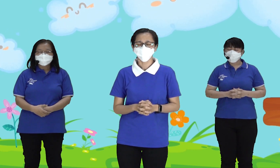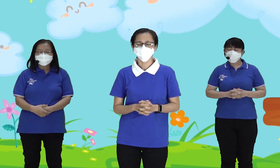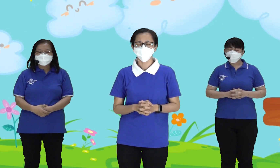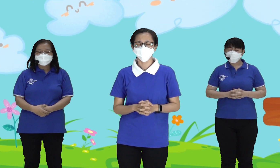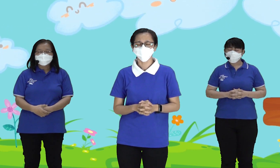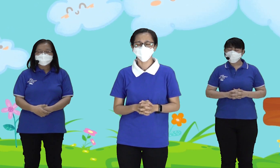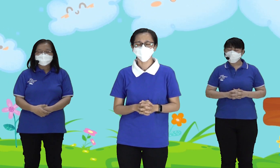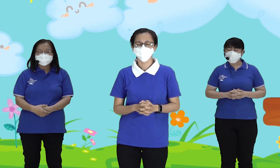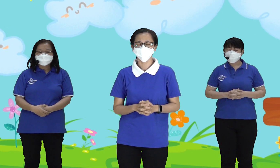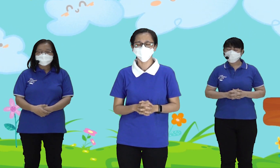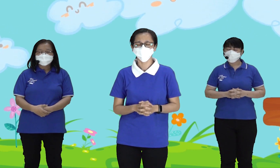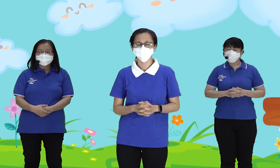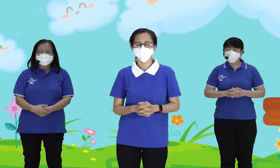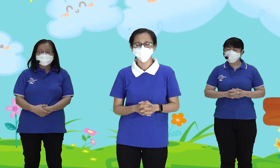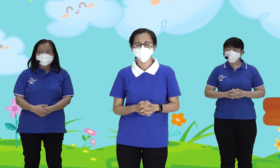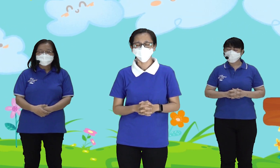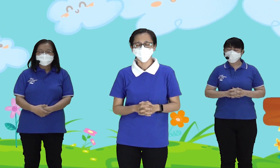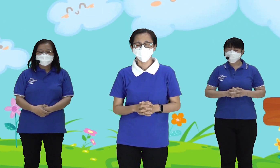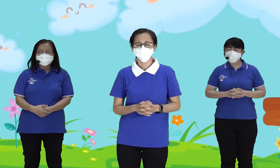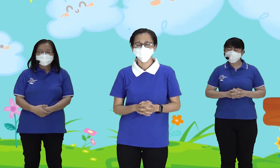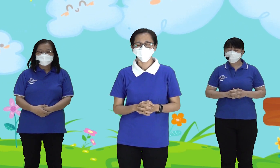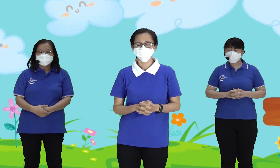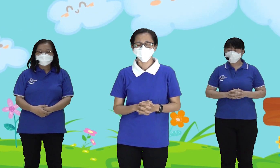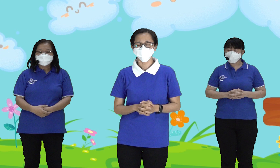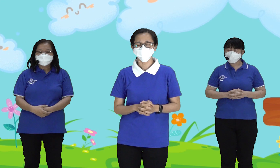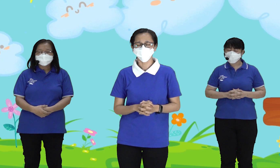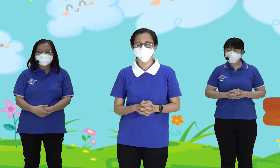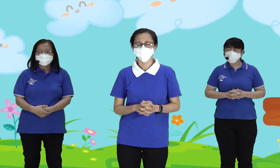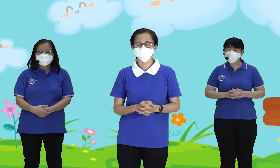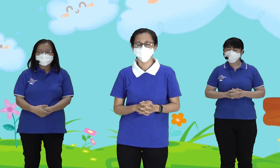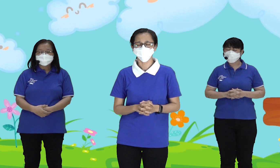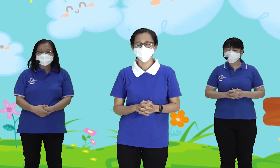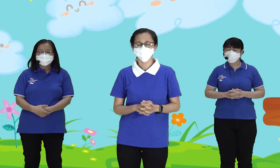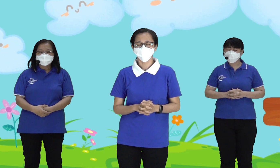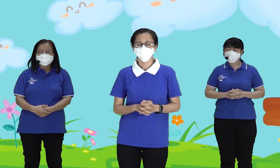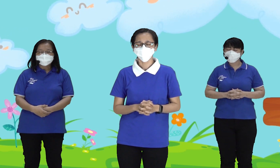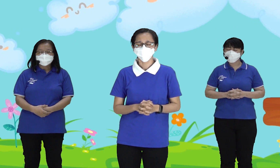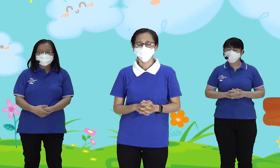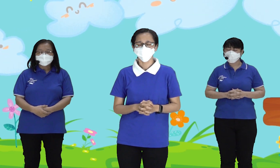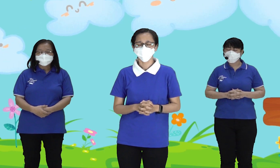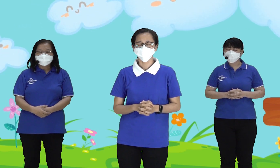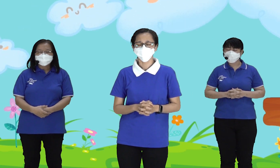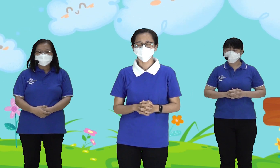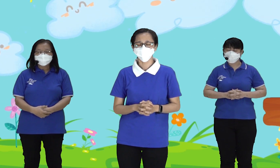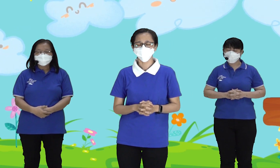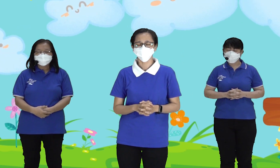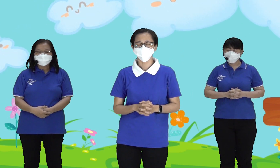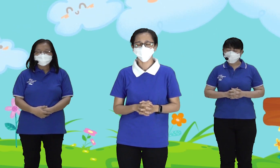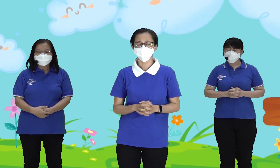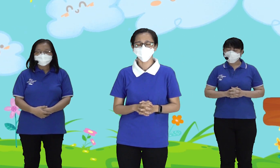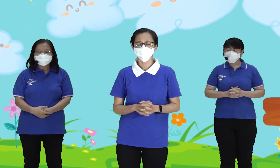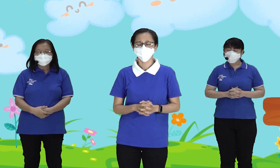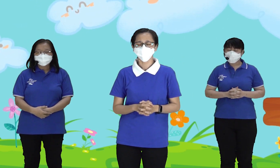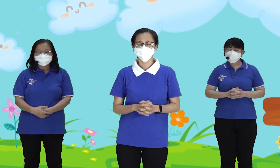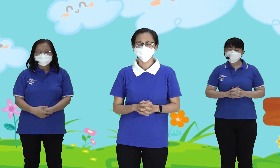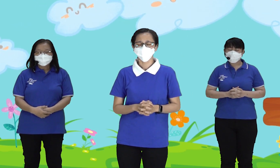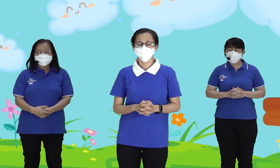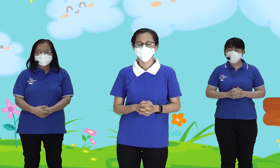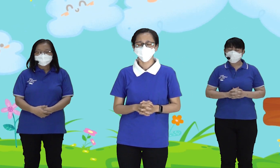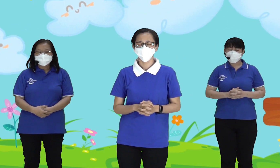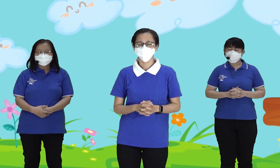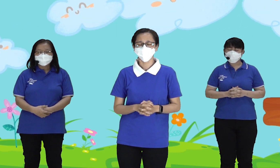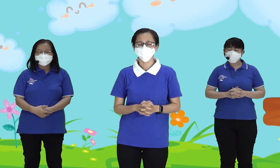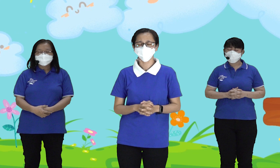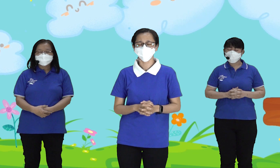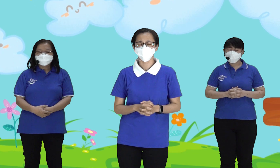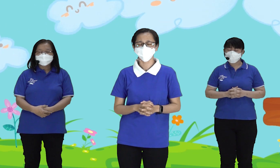Tolong kami Tuhan Agar kami dapat konsentrasi penuh Untuk mendengarkan cerita Alkitab Tolong juga Lose